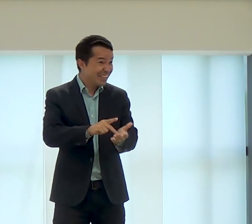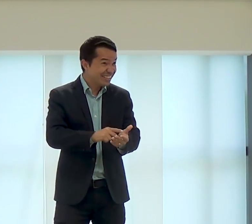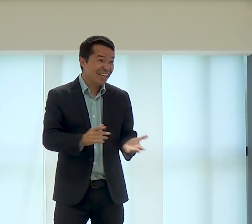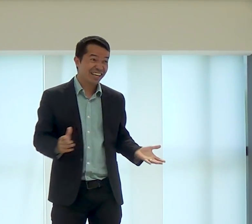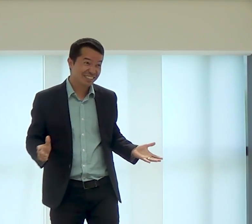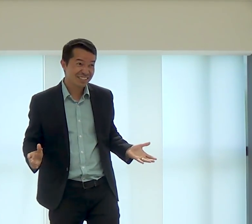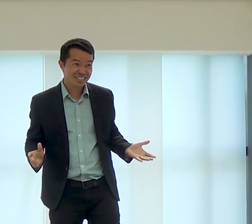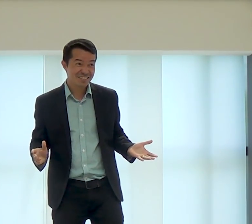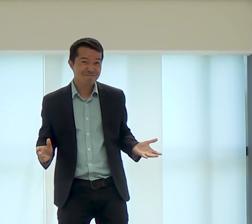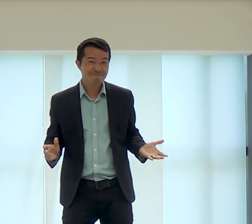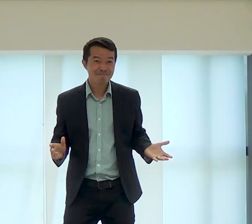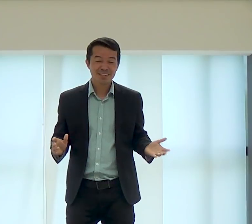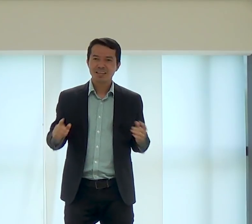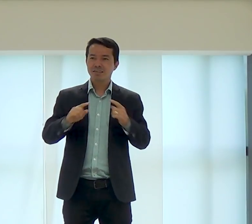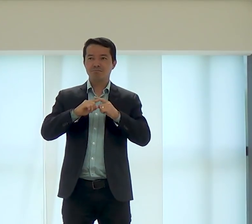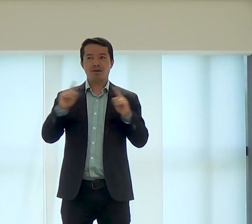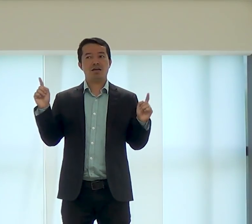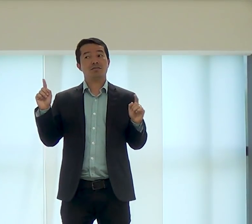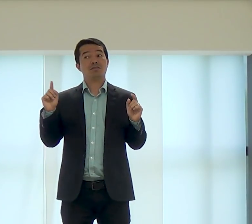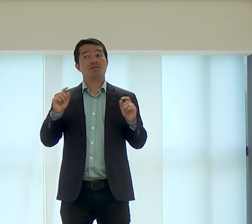querem, querem, querem, mas não ajudam,